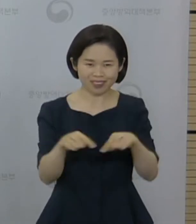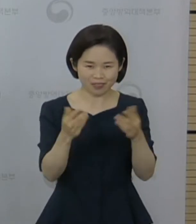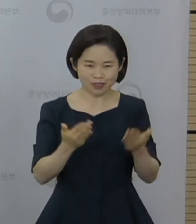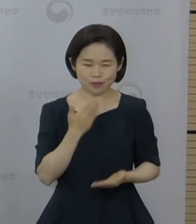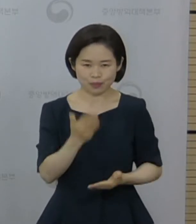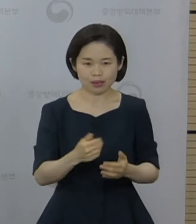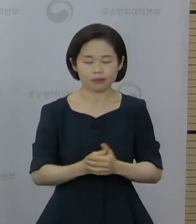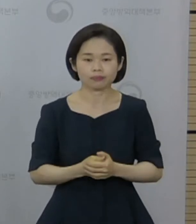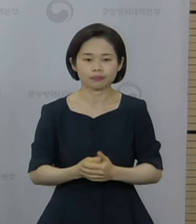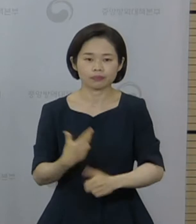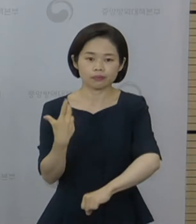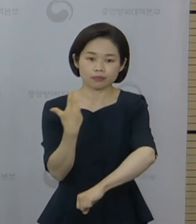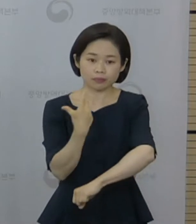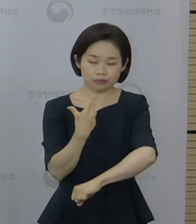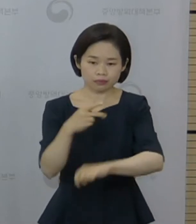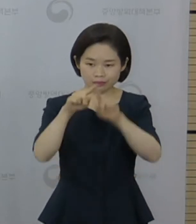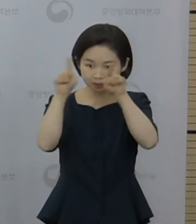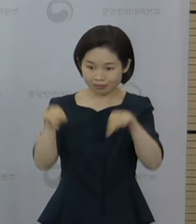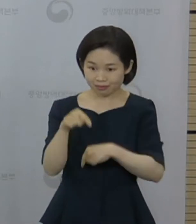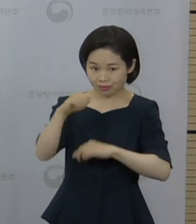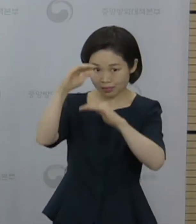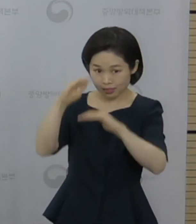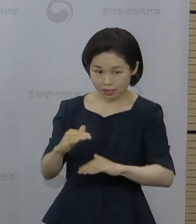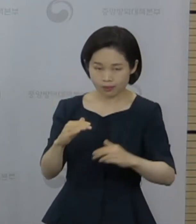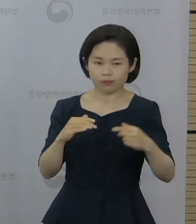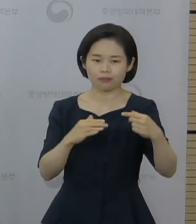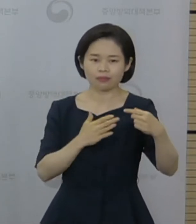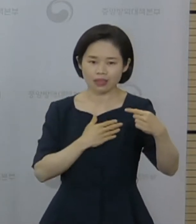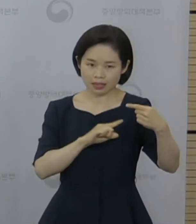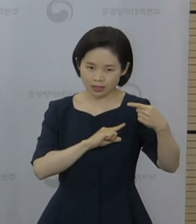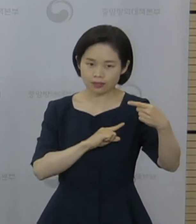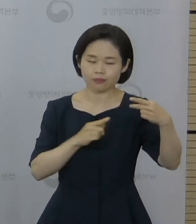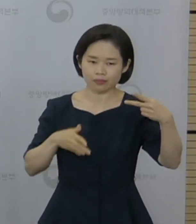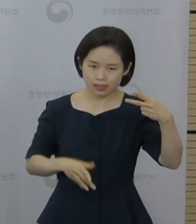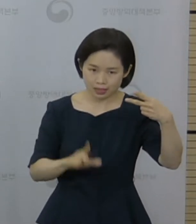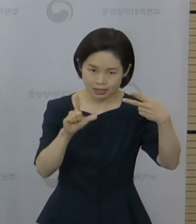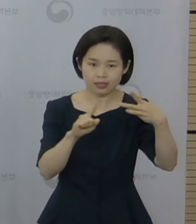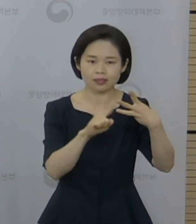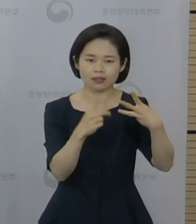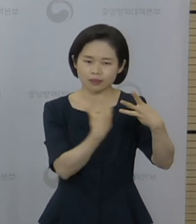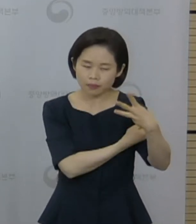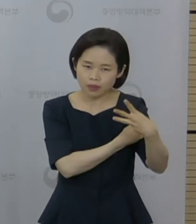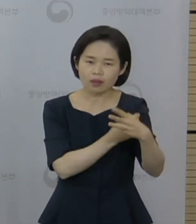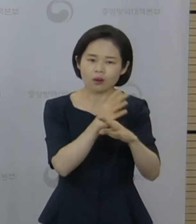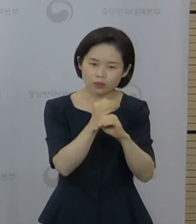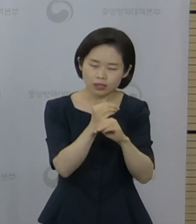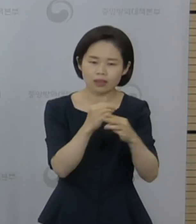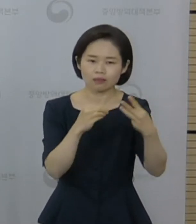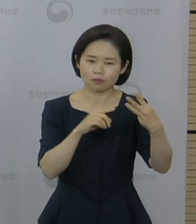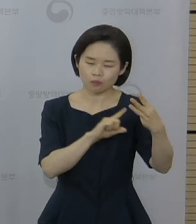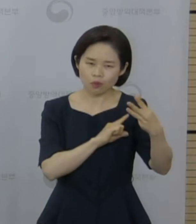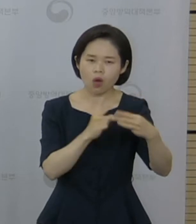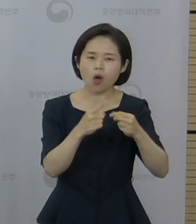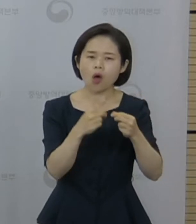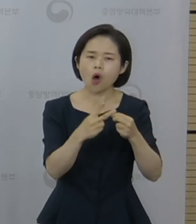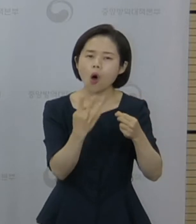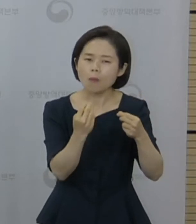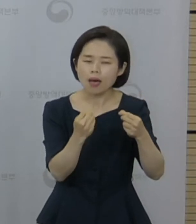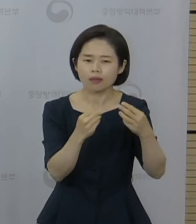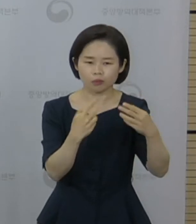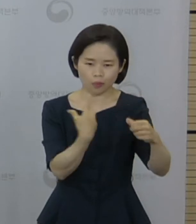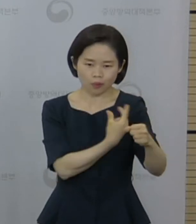접종을 받은 사람의 인적사항과 백신 명, 접종 차수, 접종일, 접종기관 등의 내용이 담겨 있으며